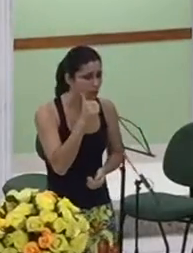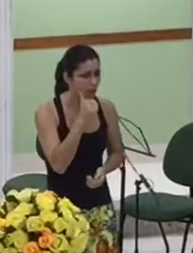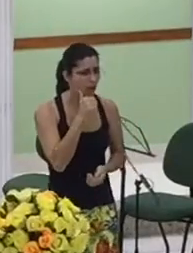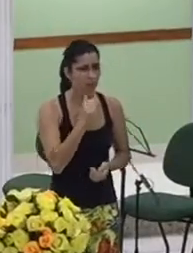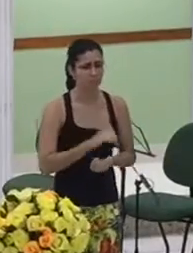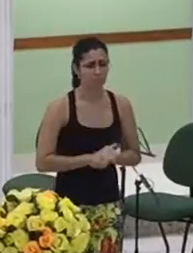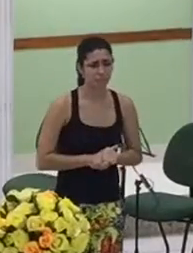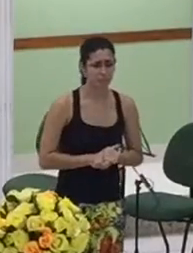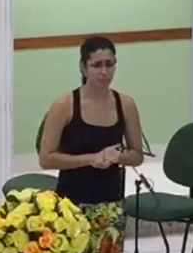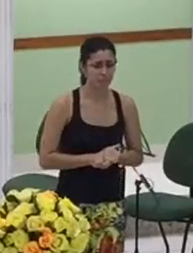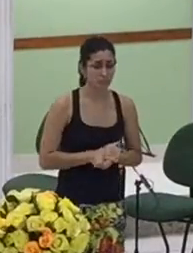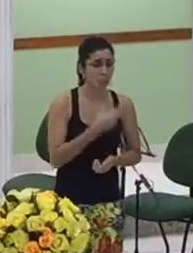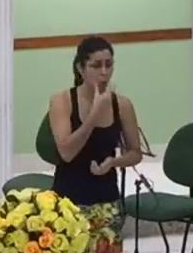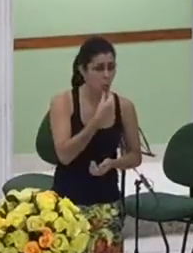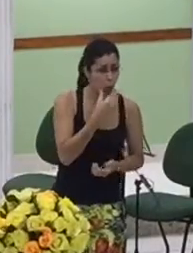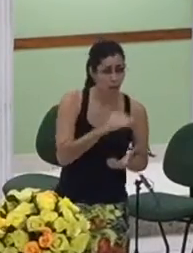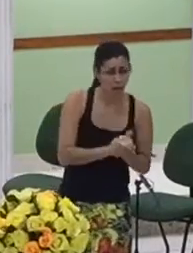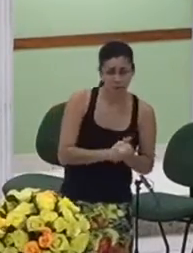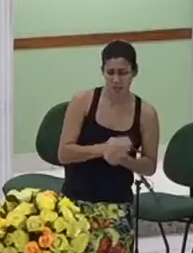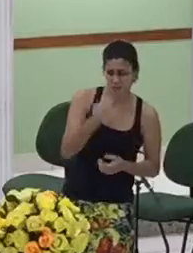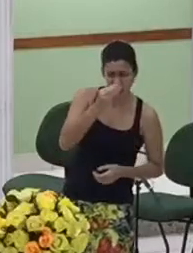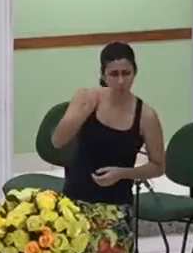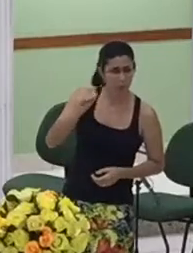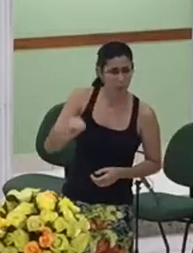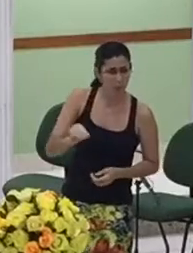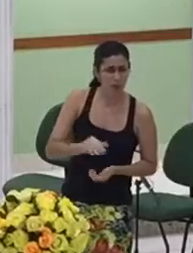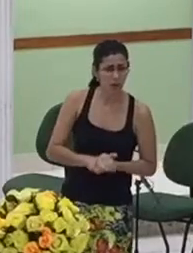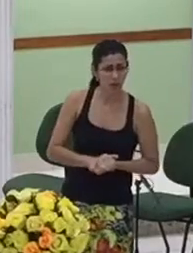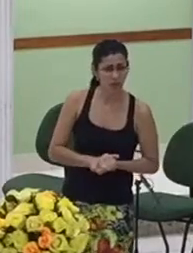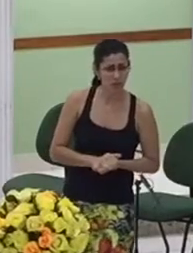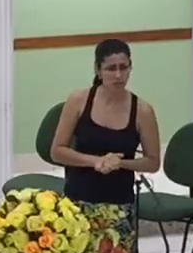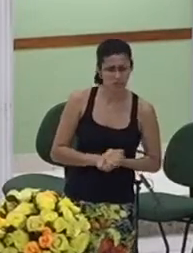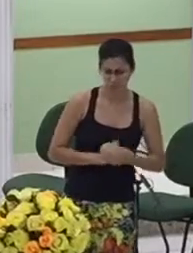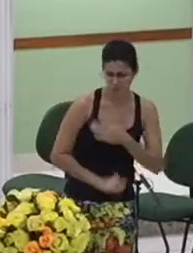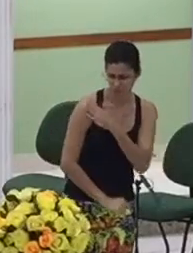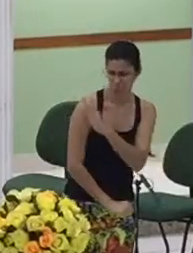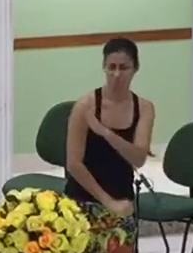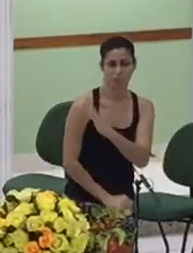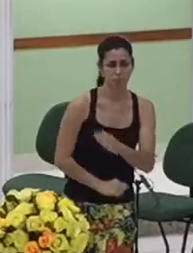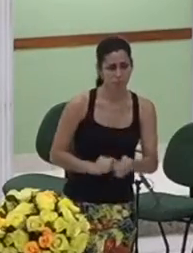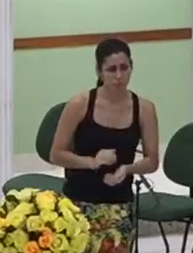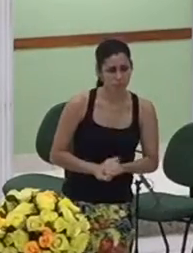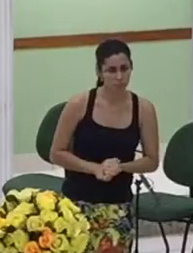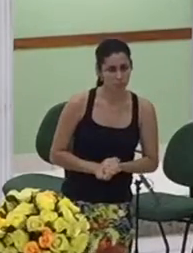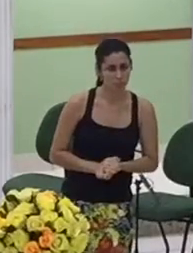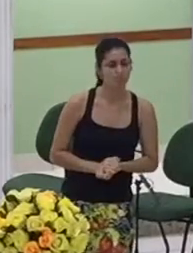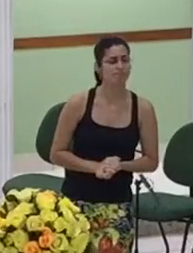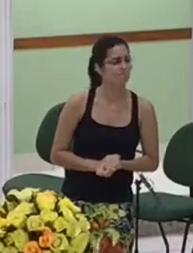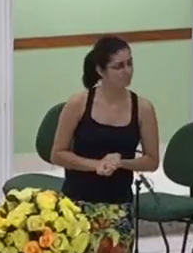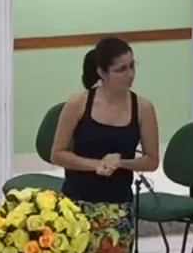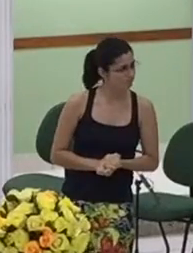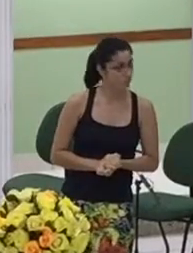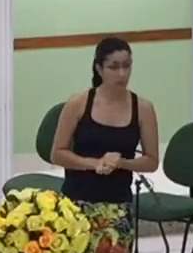simplesmente por ser mulher ela foi desprezada e ela precisou lutar para que tivesse